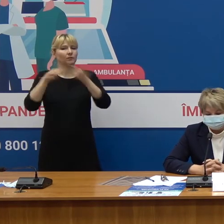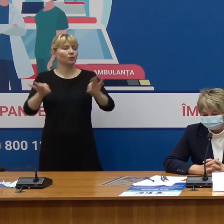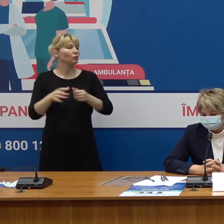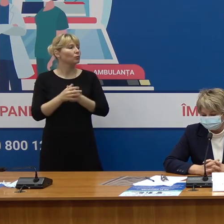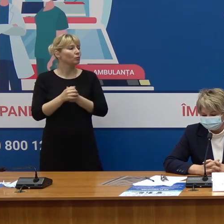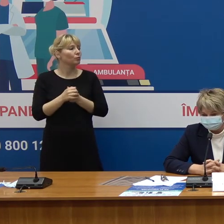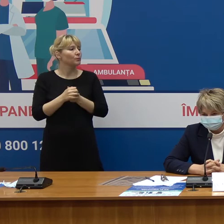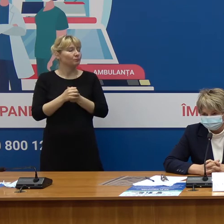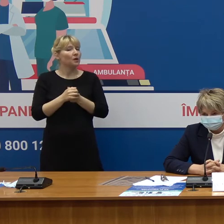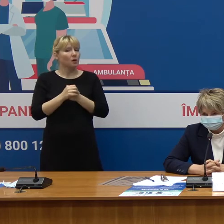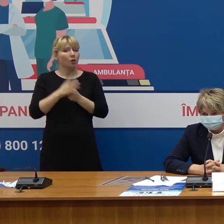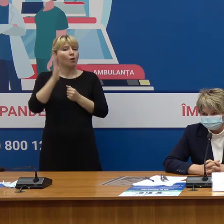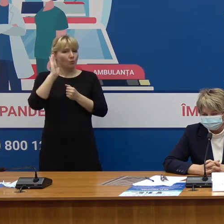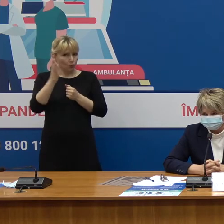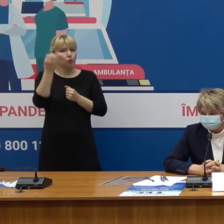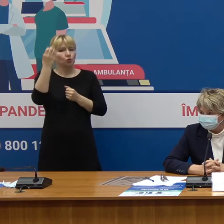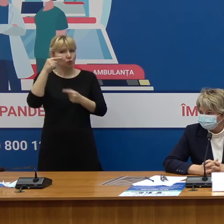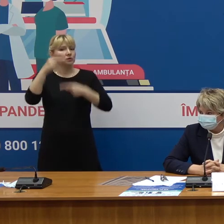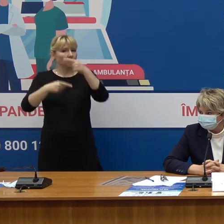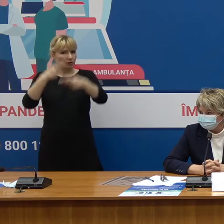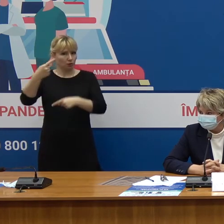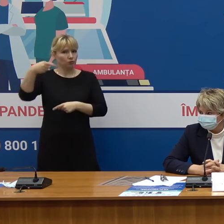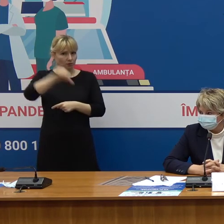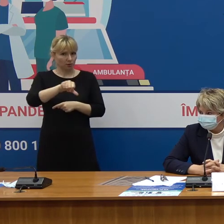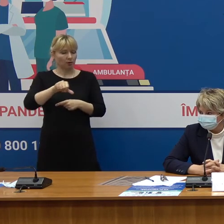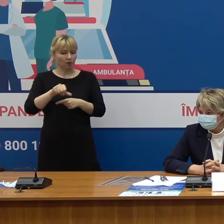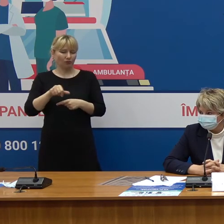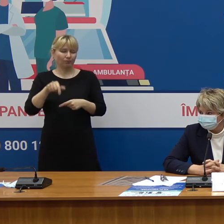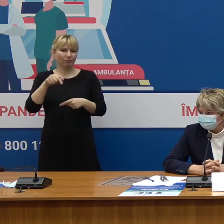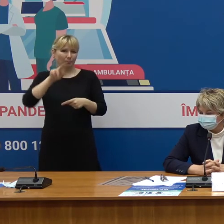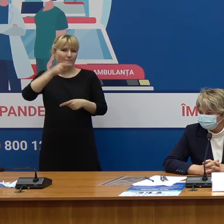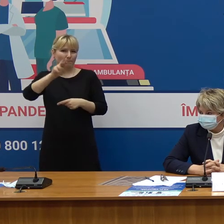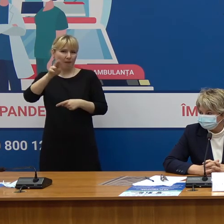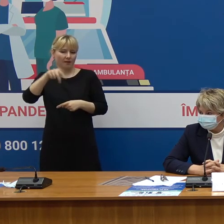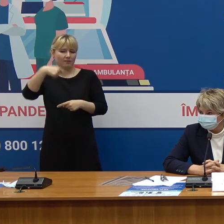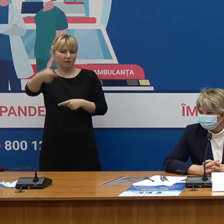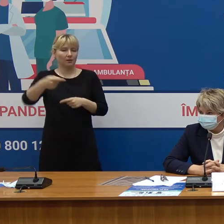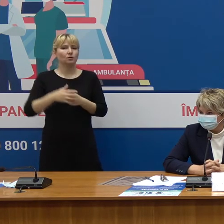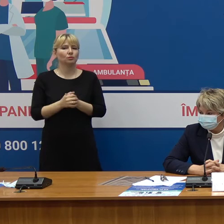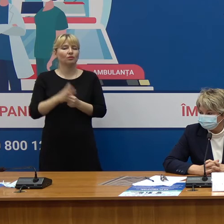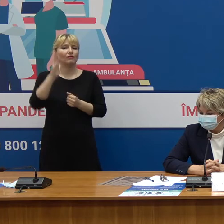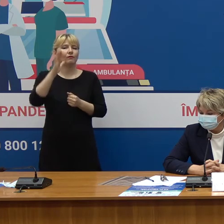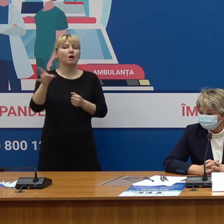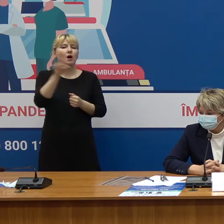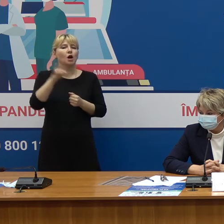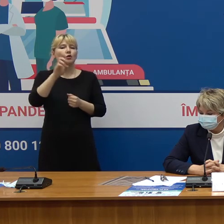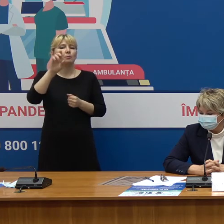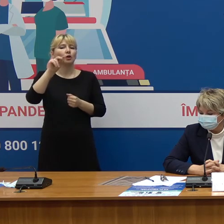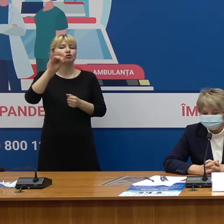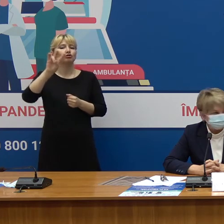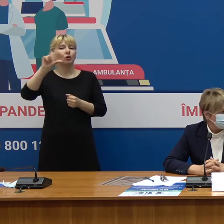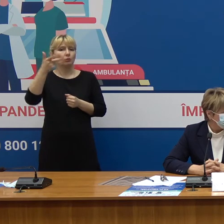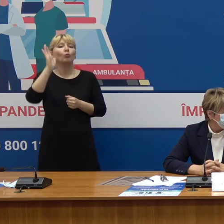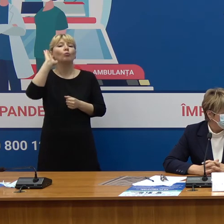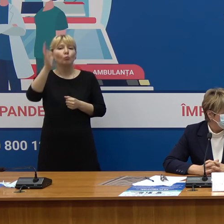Da, aceasta se va întâmpla și săptămână curentă În Raionul Briceni va fi